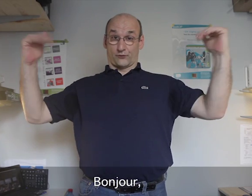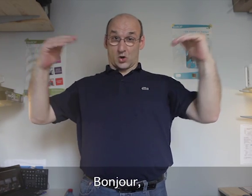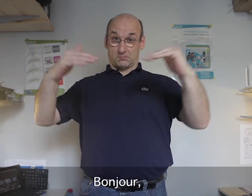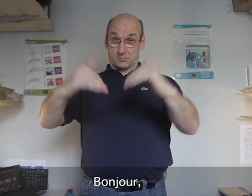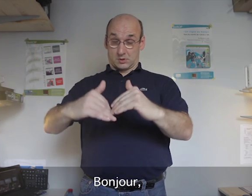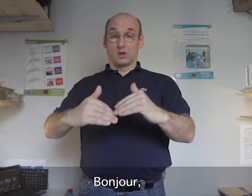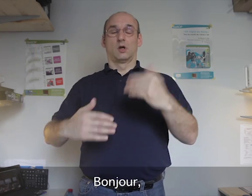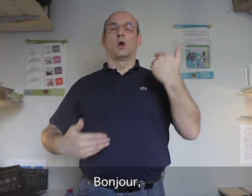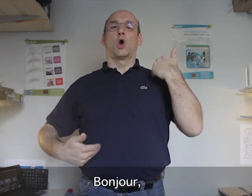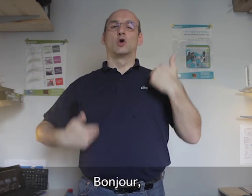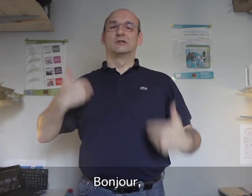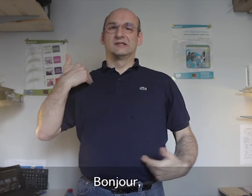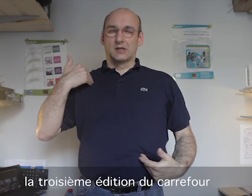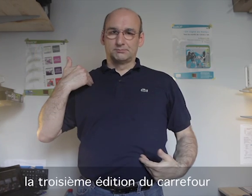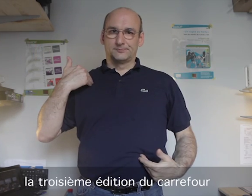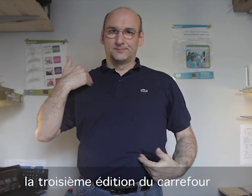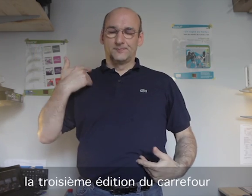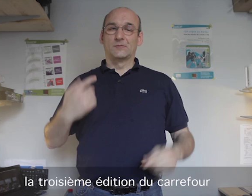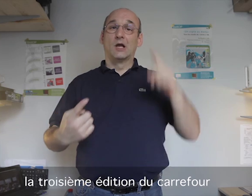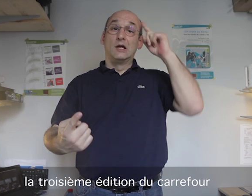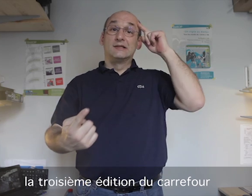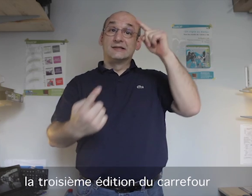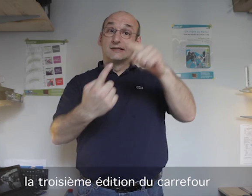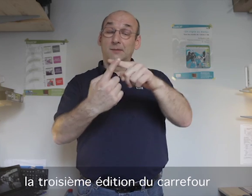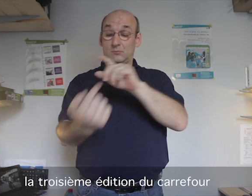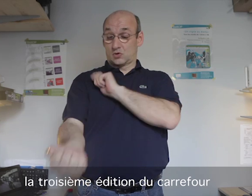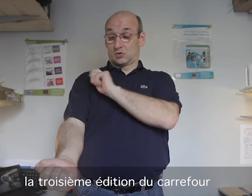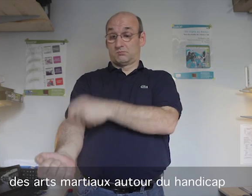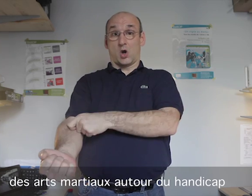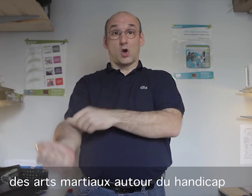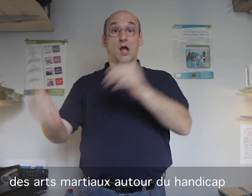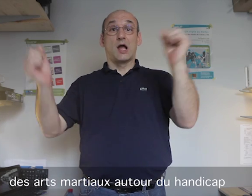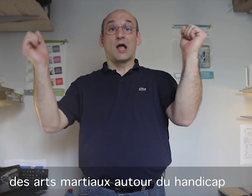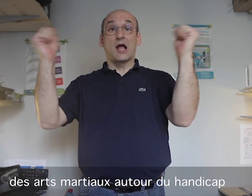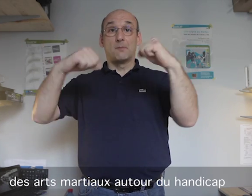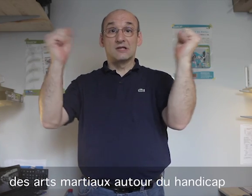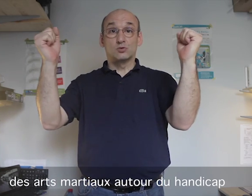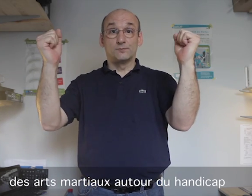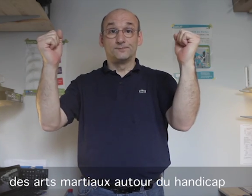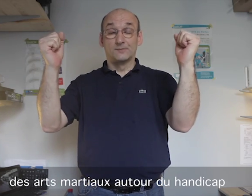Bonjour, la troisième édition du carrefour des arts martiaux autour du handicap